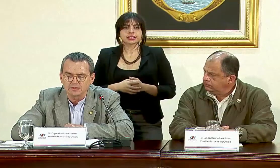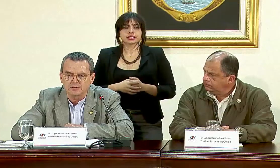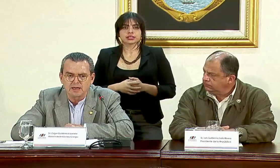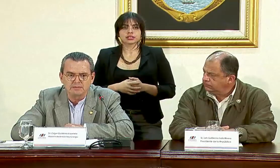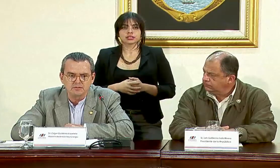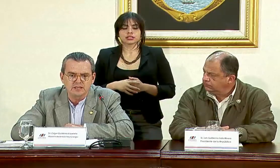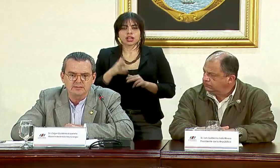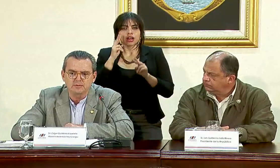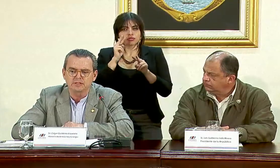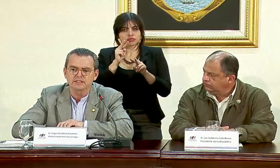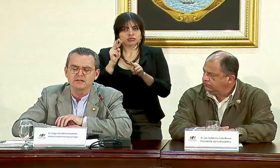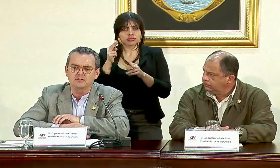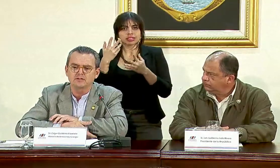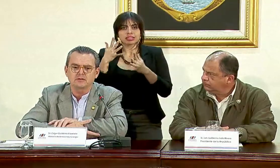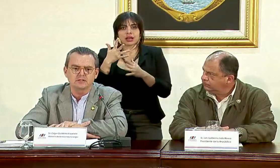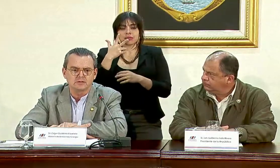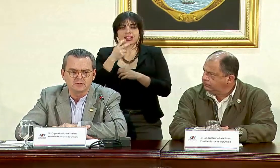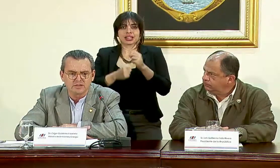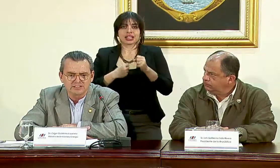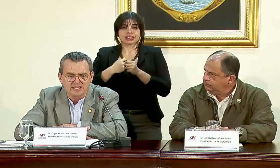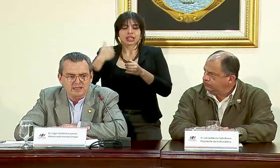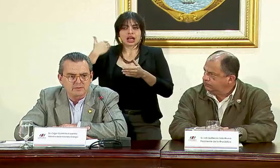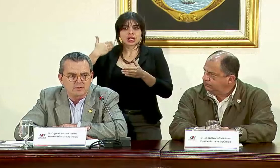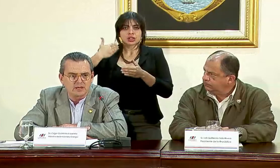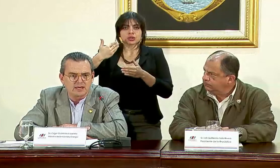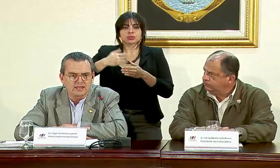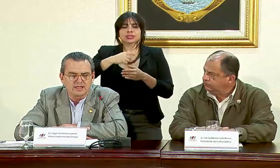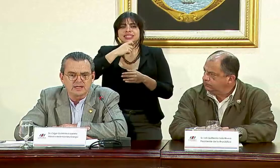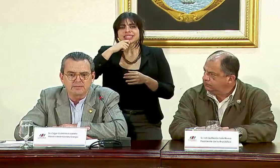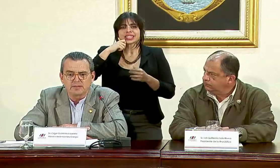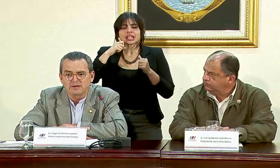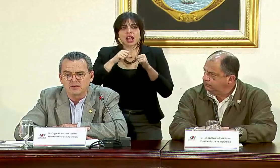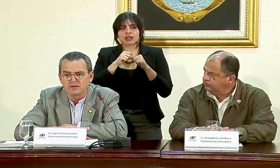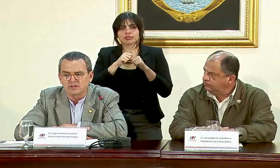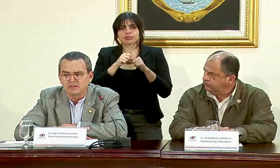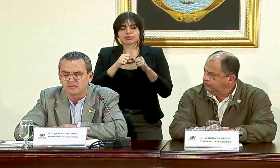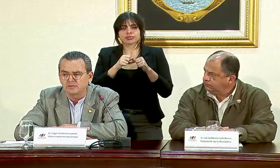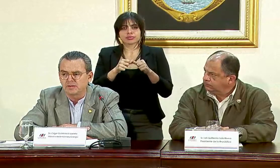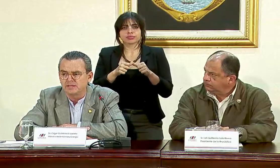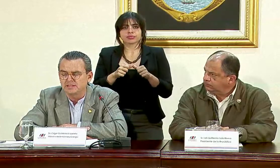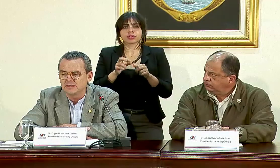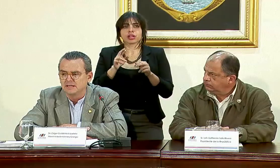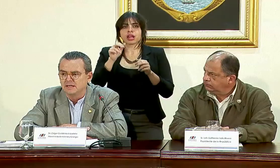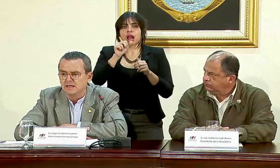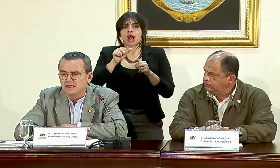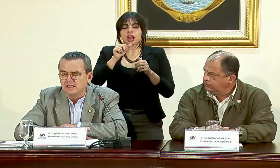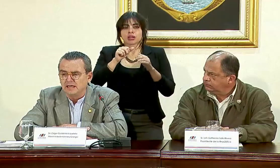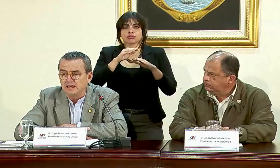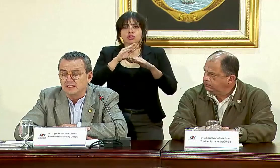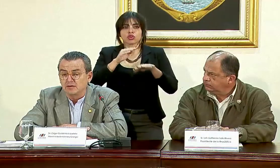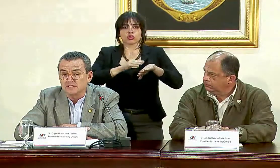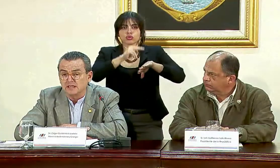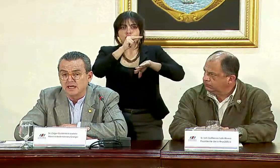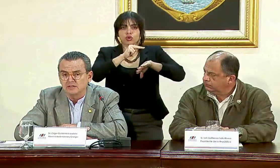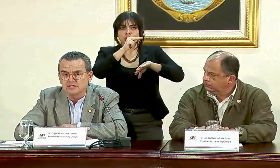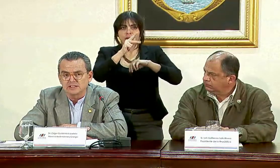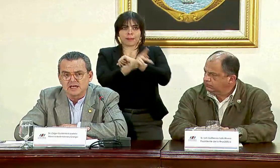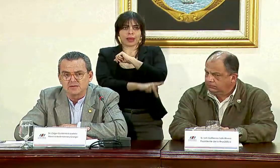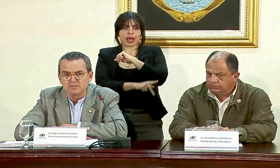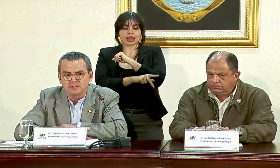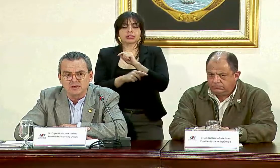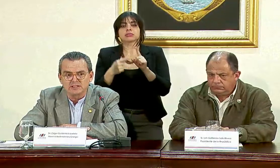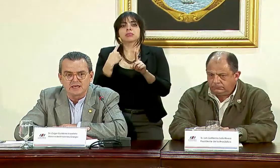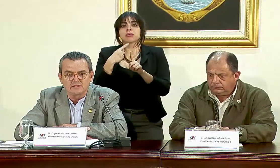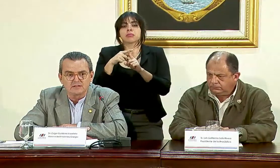observamos ya por tres años consecutivos de una sequía prolongada en la región norte de nuestro país, y ante los escenarios